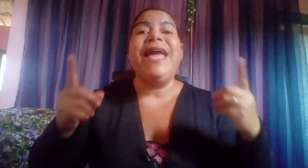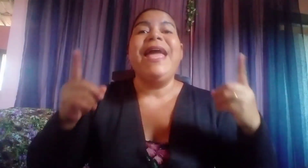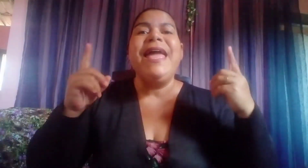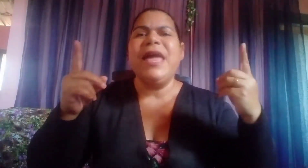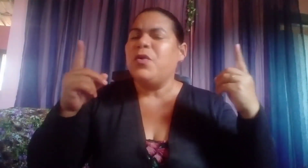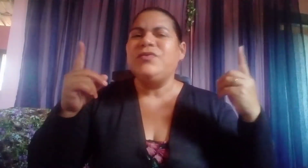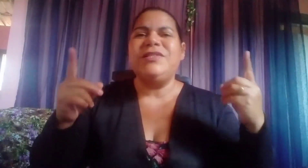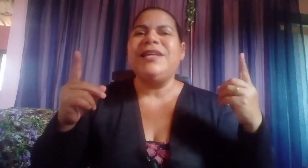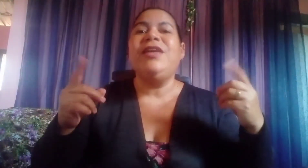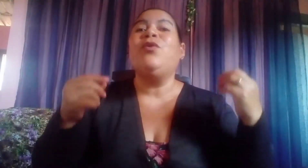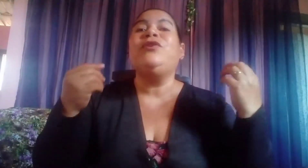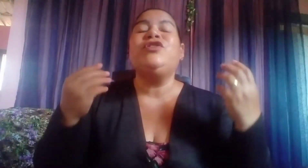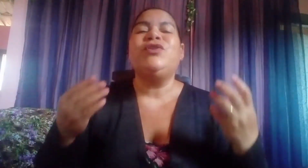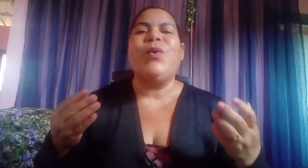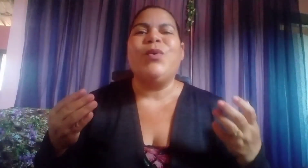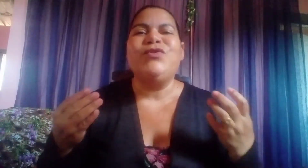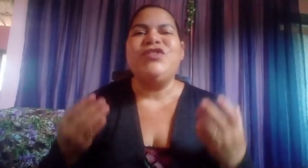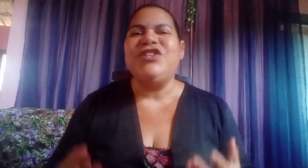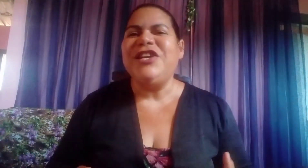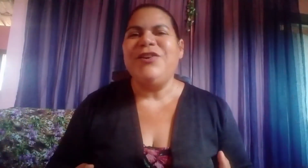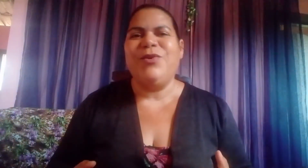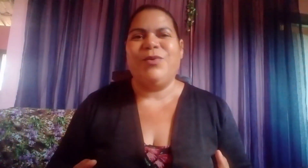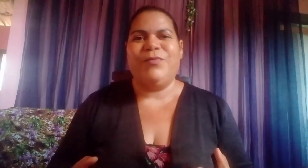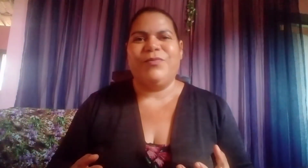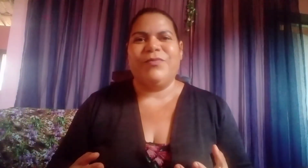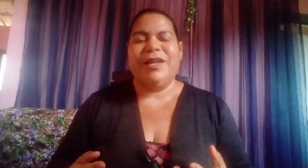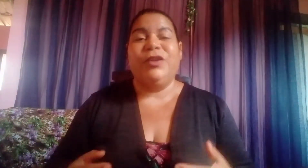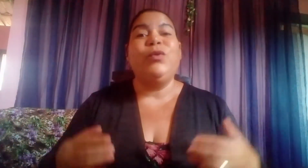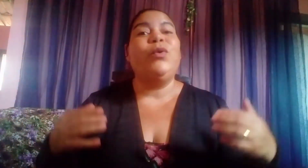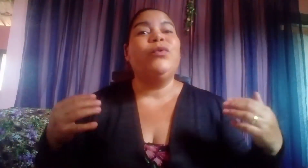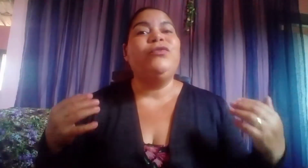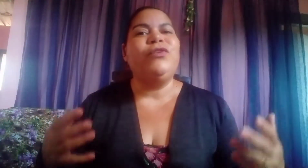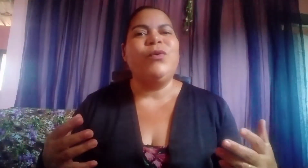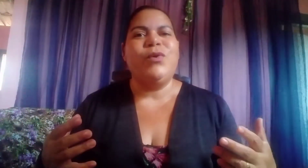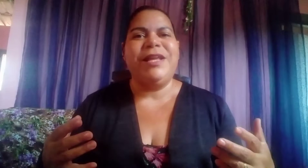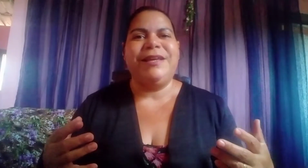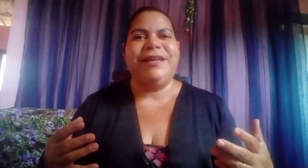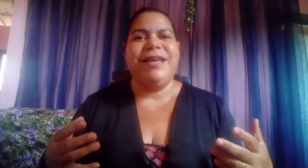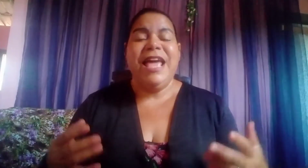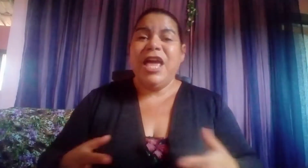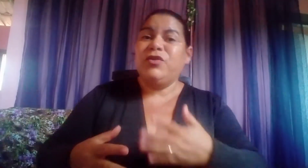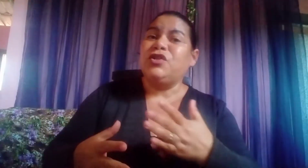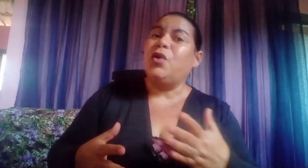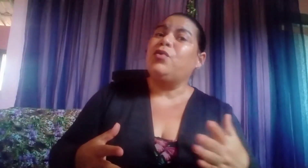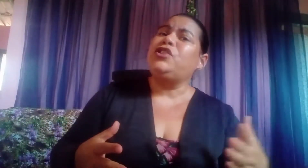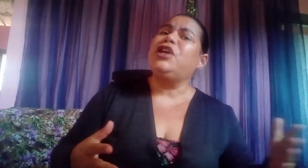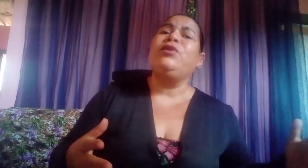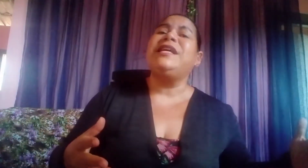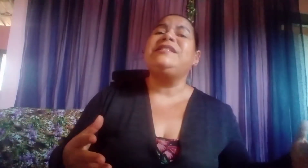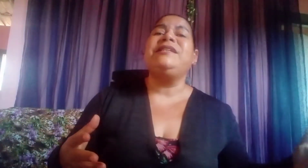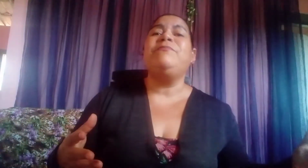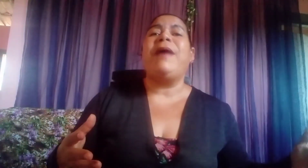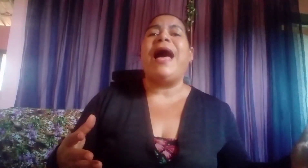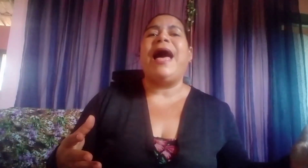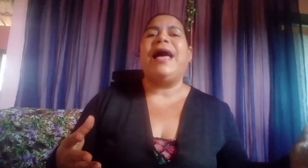eu, Senhor, estou contigo no controle. Eu estou contigo nesse mar,